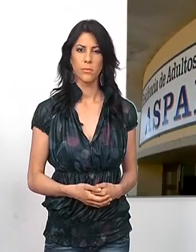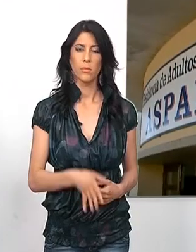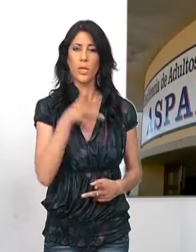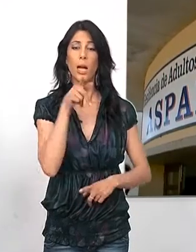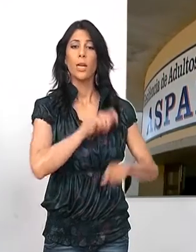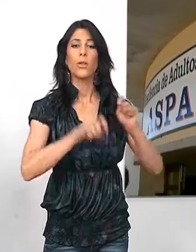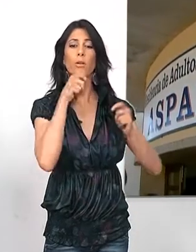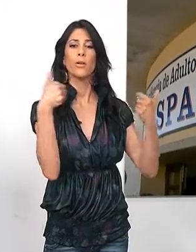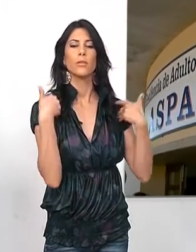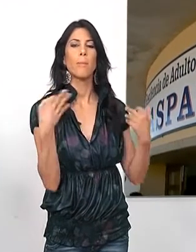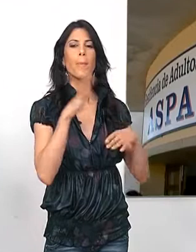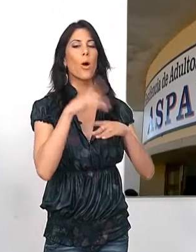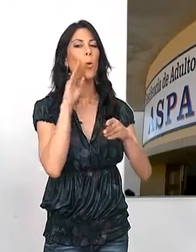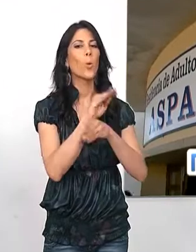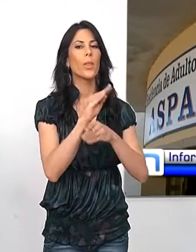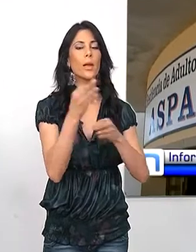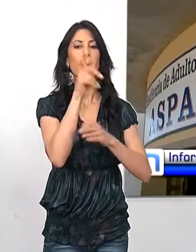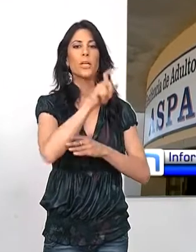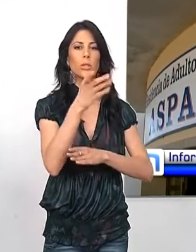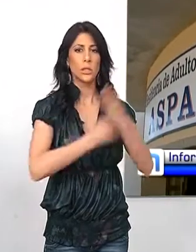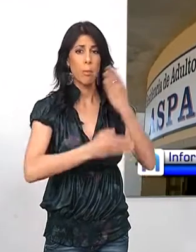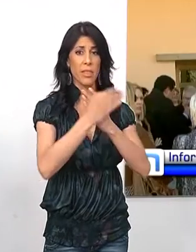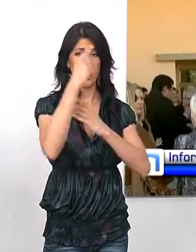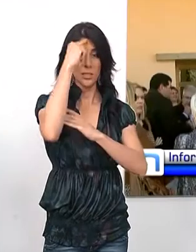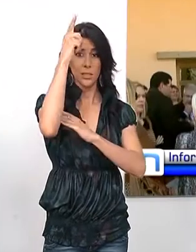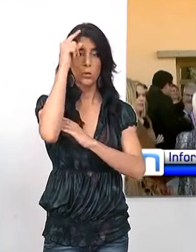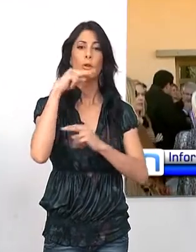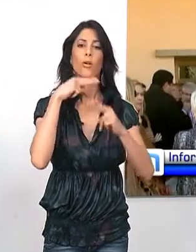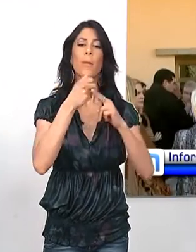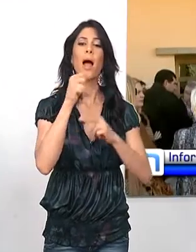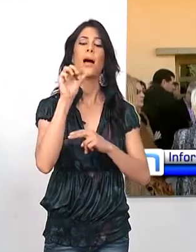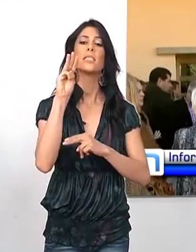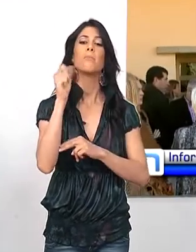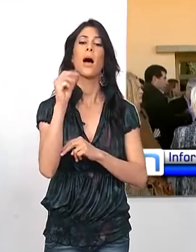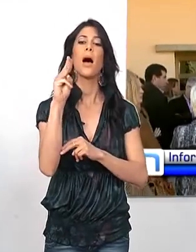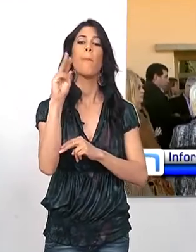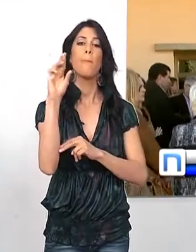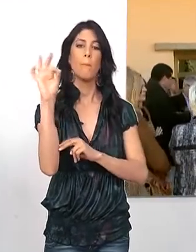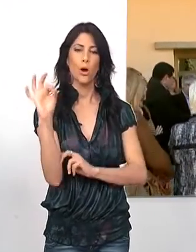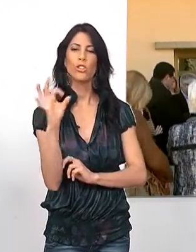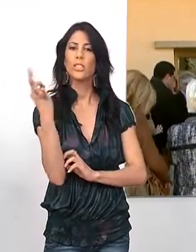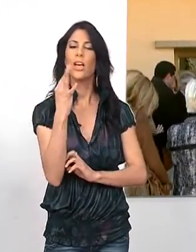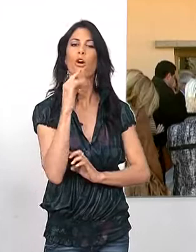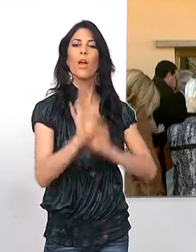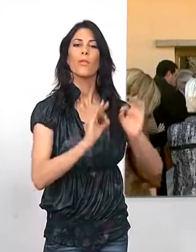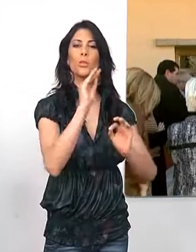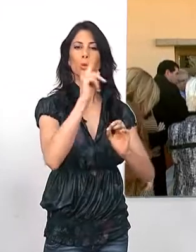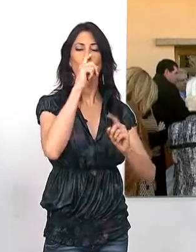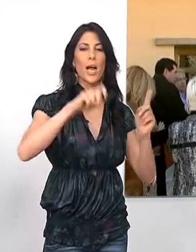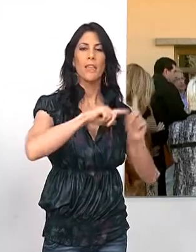La asociación encargada de velar y cuidar a personas con discapacidad intelectual, las PAPROS, ha organizado con motivo del décimo aniversario de su